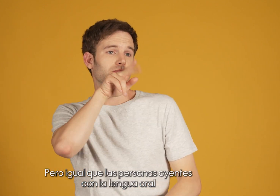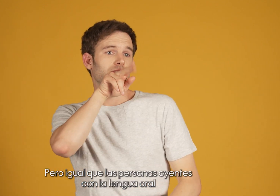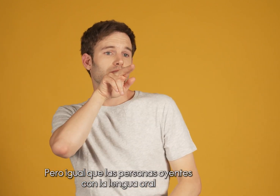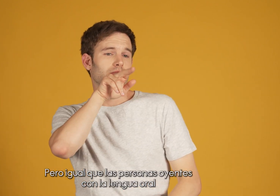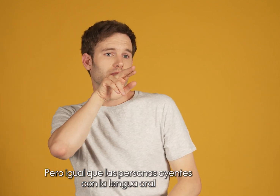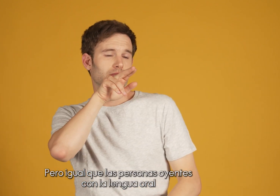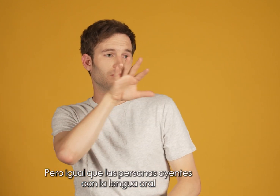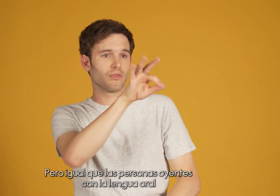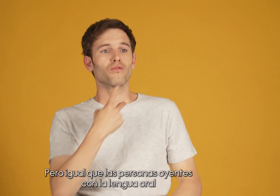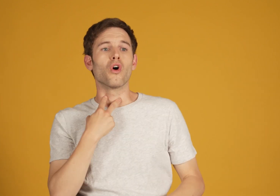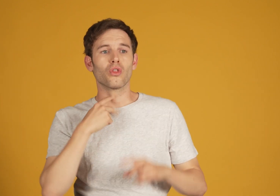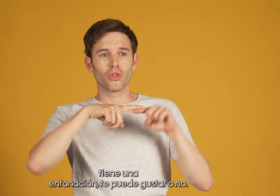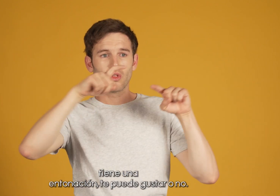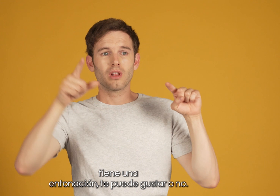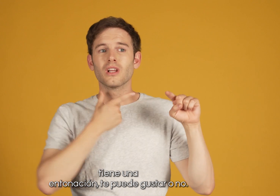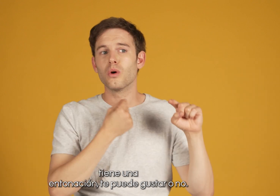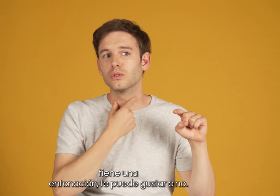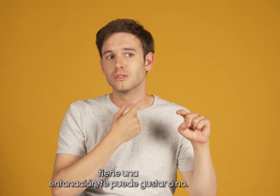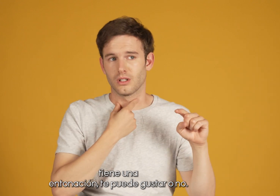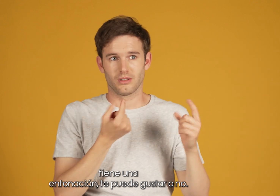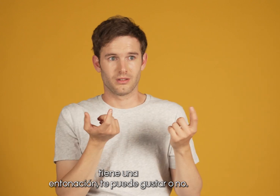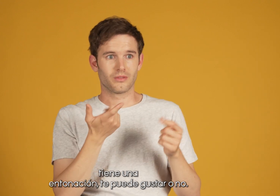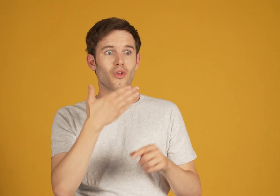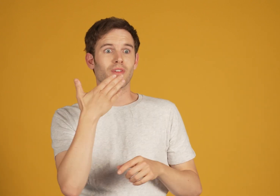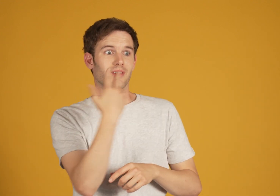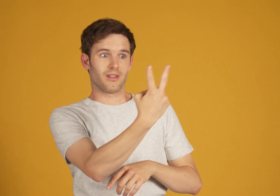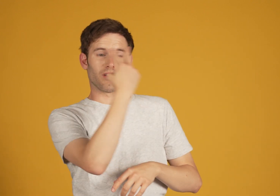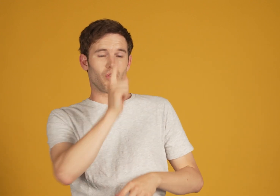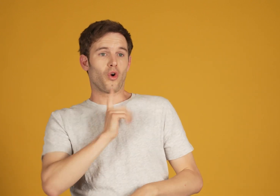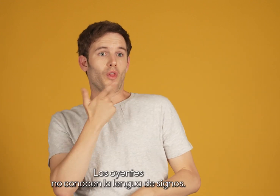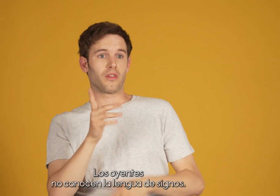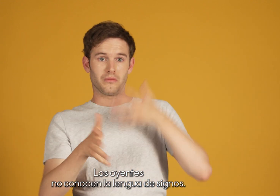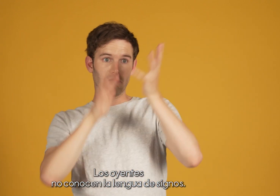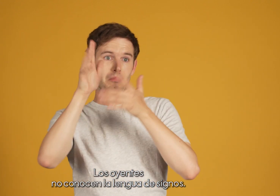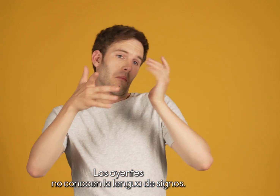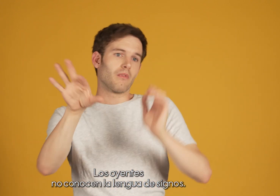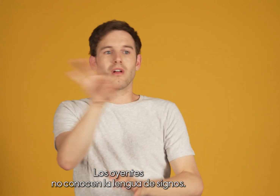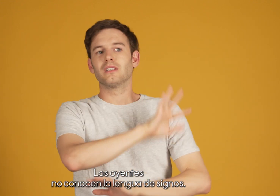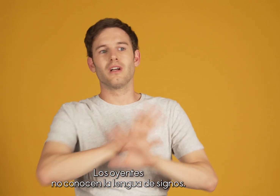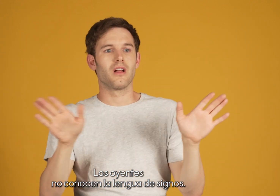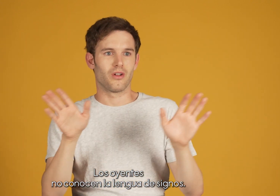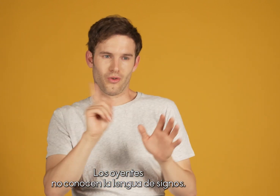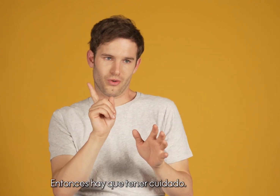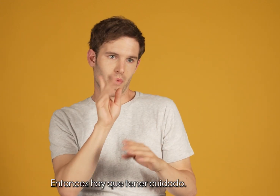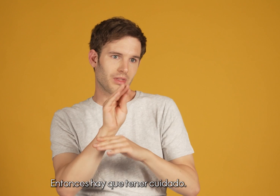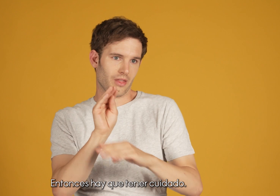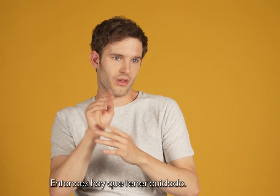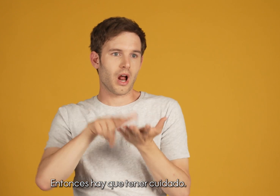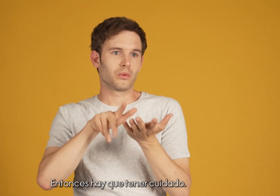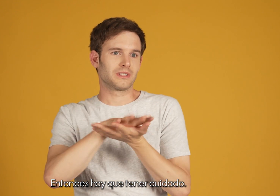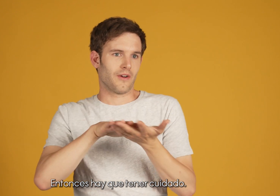oyentes, con la lengua oral, tiene una entonación, te puede gustar o no. Los oyentes no conocen la lengua de signos, entonces hay que tener cuidado.